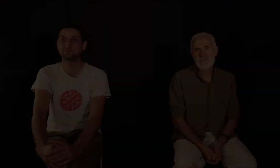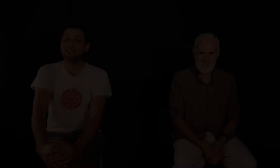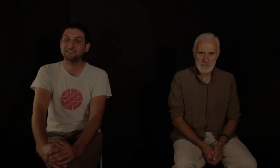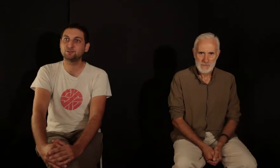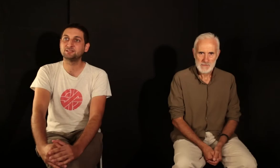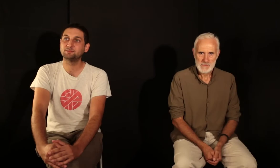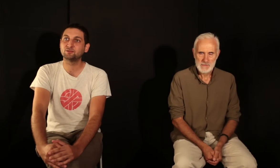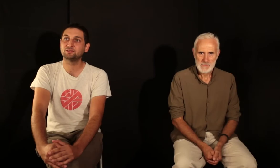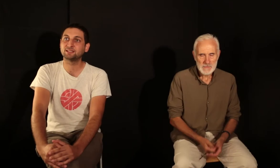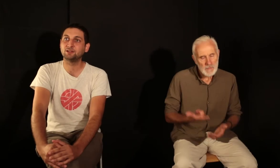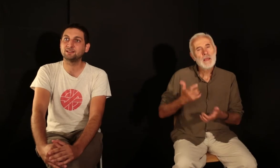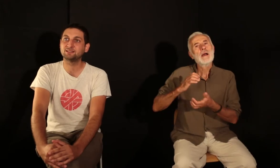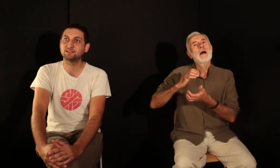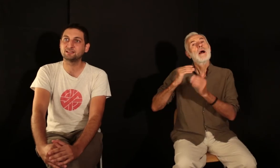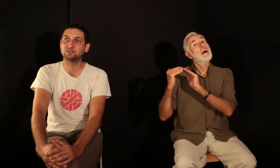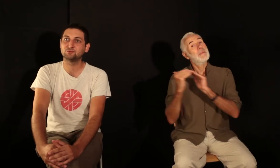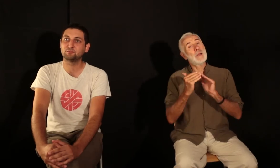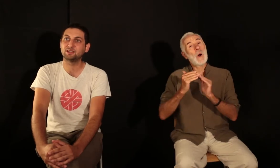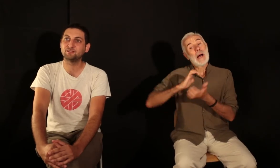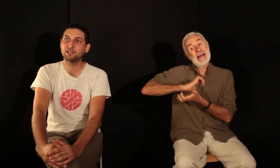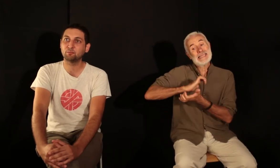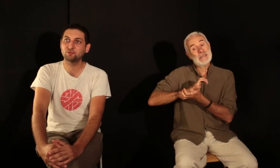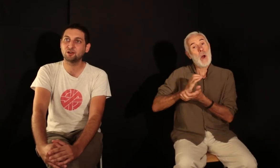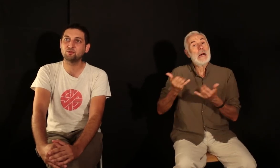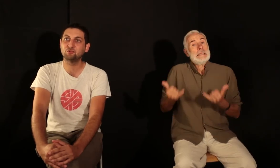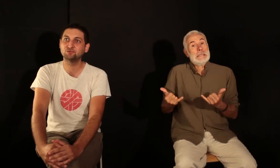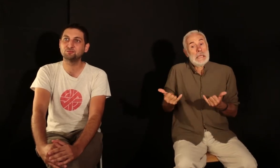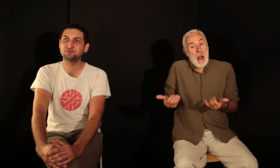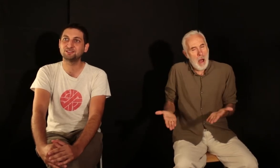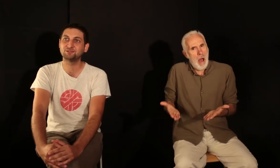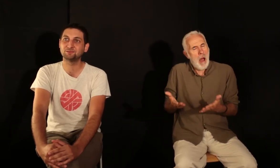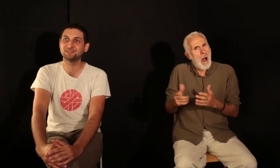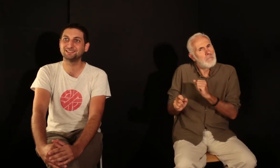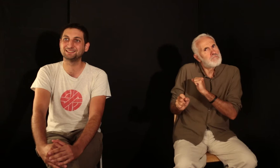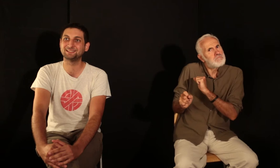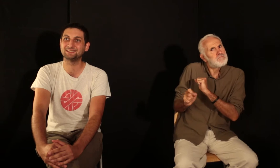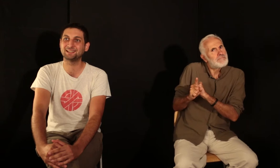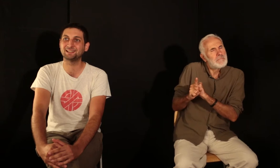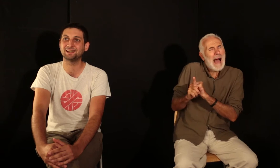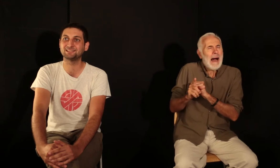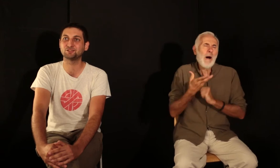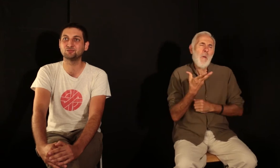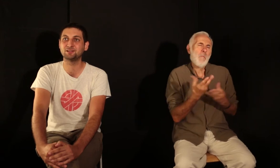Les éditions Ici-Bas ont une singularité,'est-à-dire qu'elles sont, à mon avis, un peu comme beaucoup d'autres maisons d'édition. C'est-à-dire qu'elles tracent un chemin